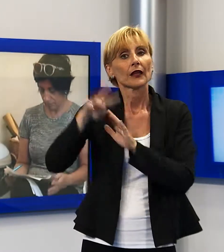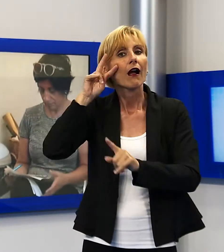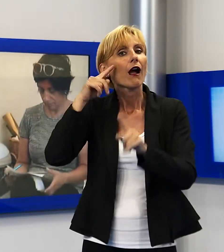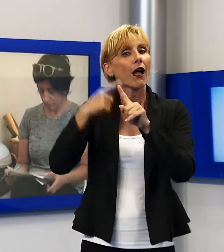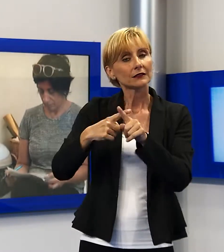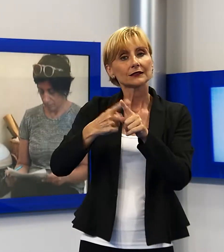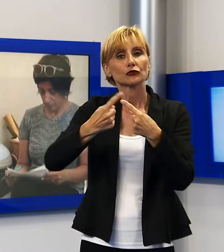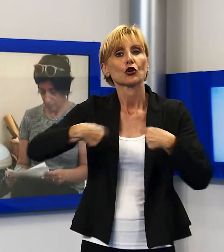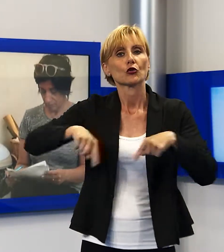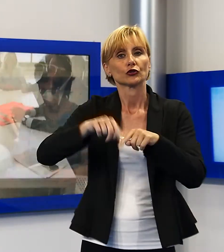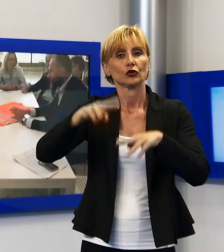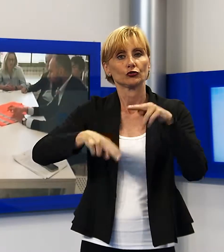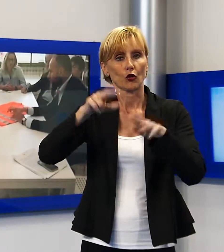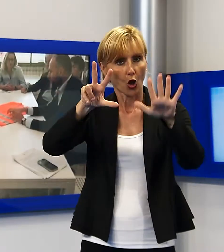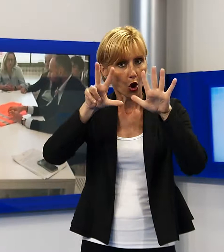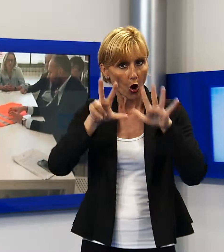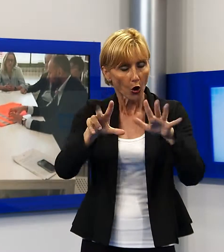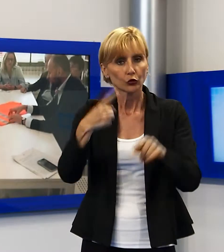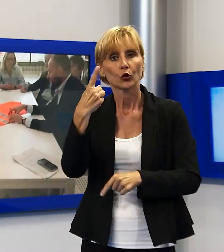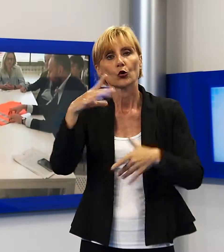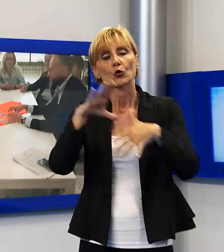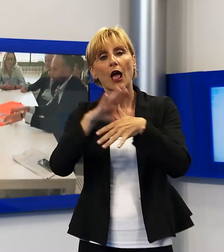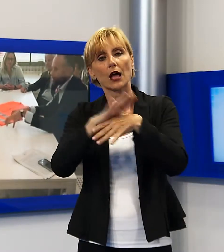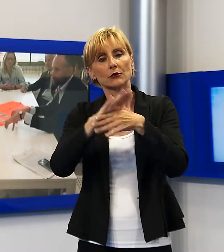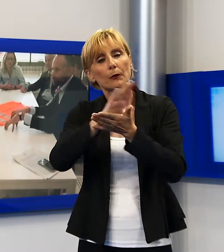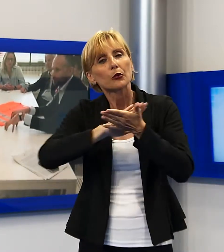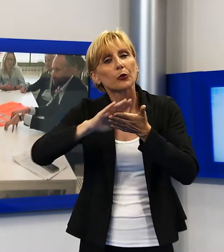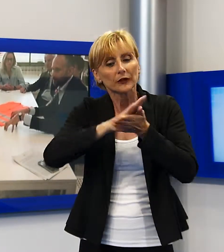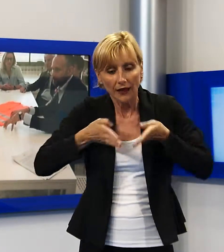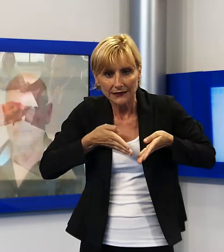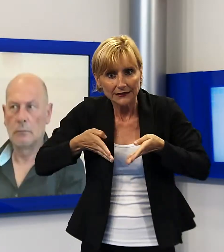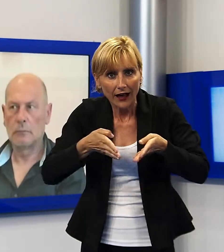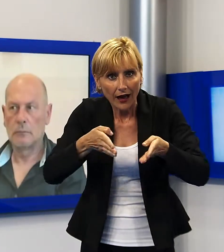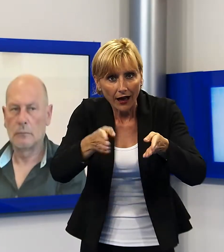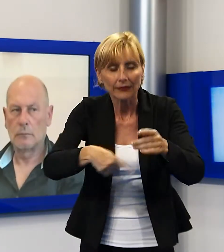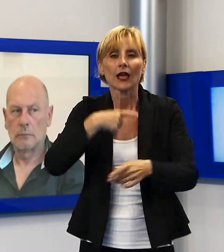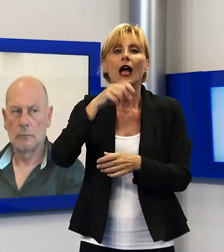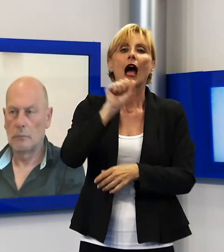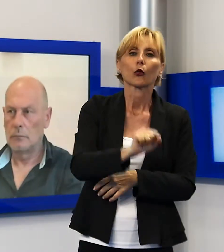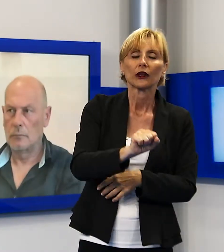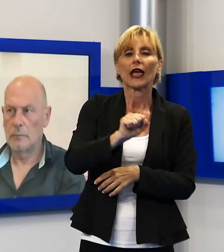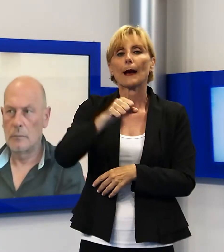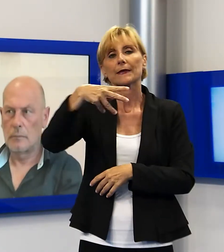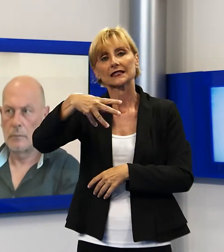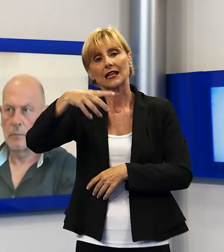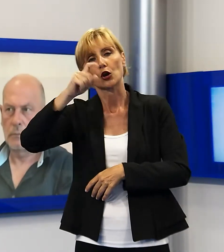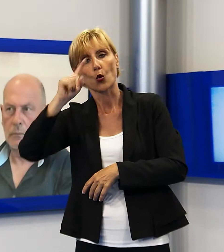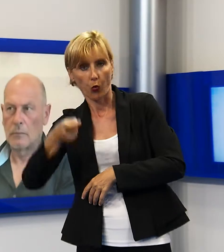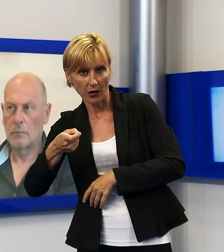8. Una squadra sarà impegnata nella pulizia delle zanelle delle strade ad Aquilea, Mastiano e Gugliano. Una seconda squadra